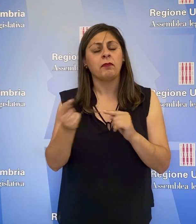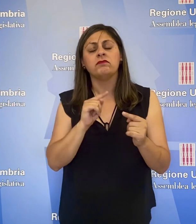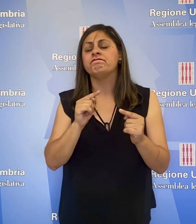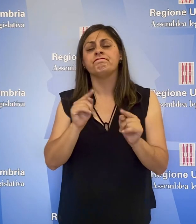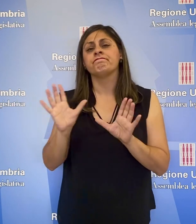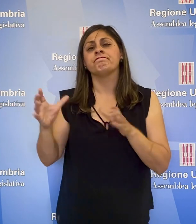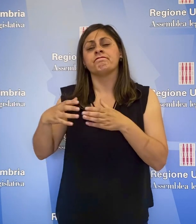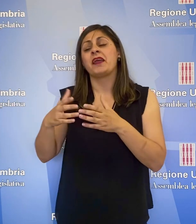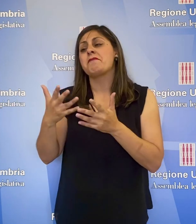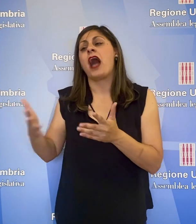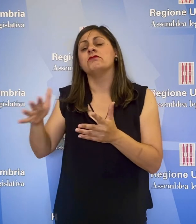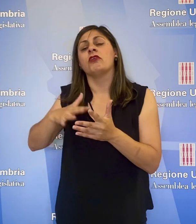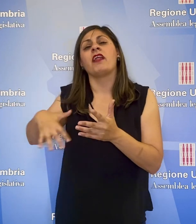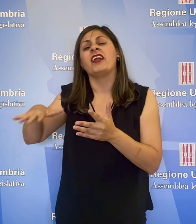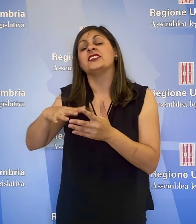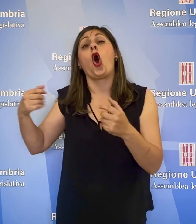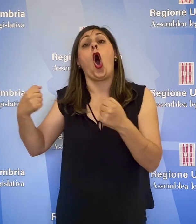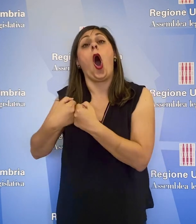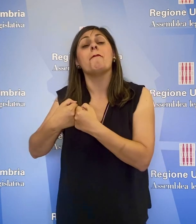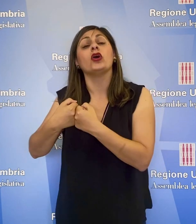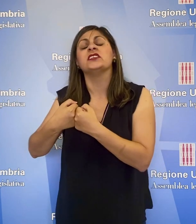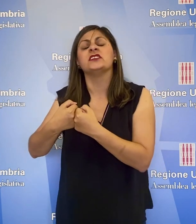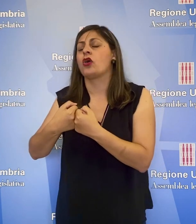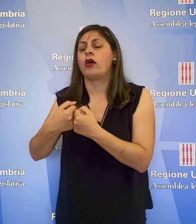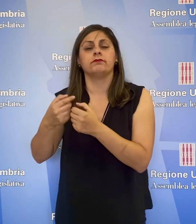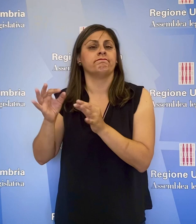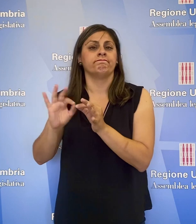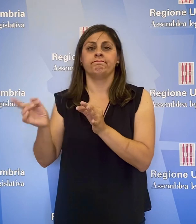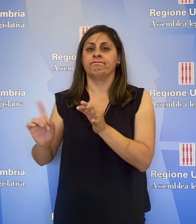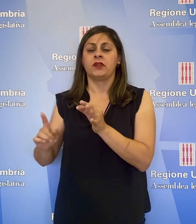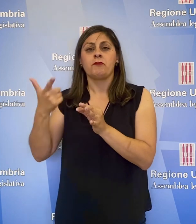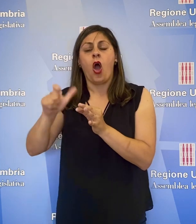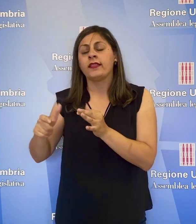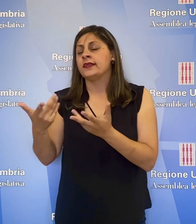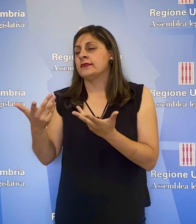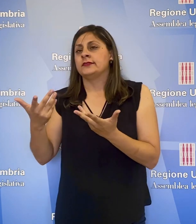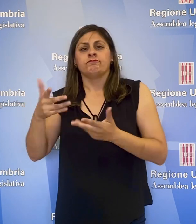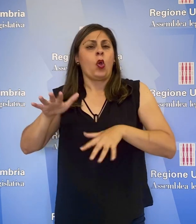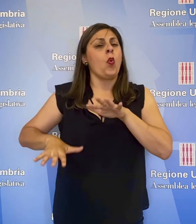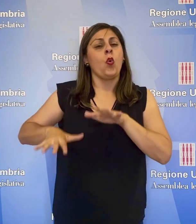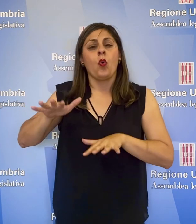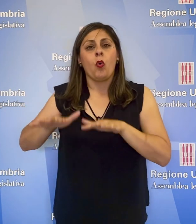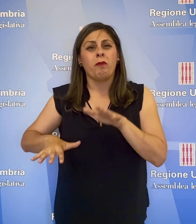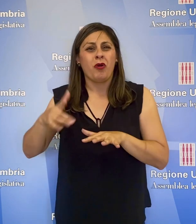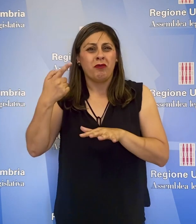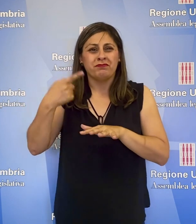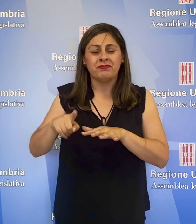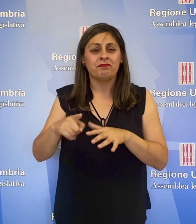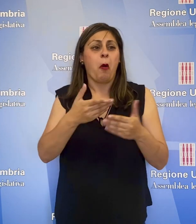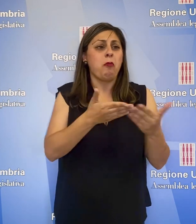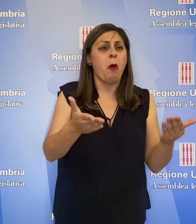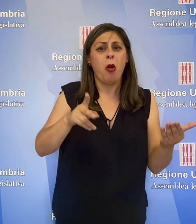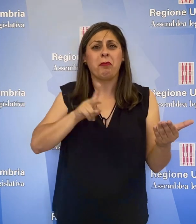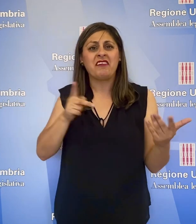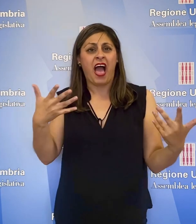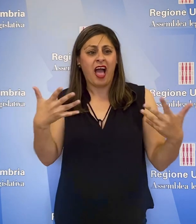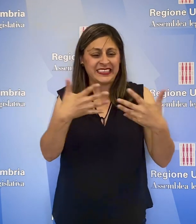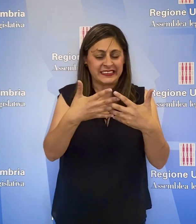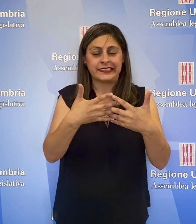registrato il voto contrario di gran parte dei gruppi di opposizione che hanno espresso perplessità sulla complementarietà tra pubblico e